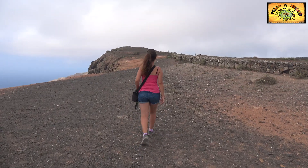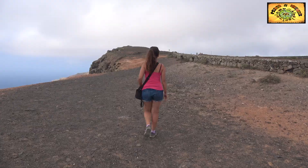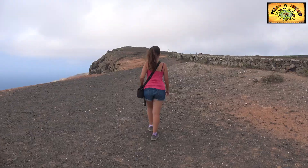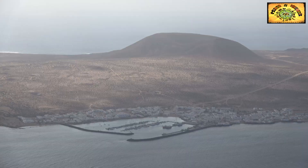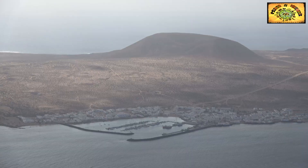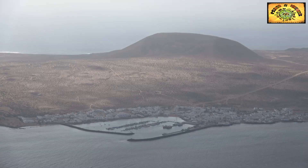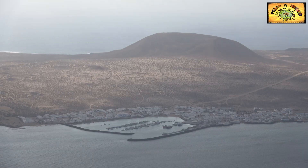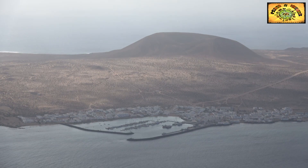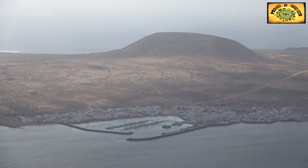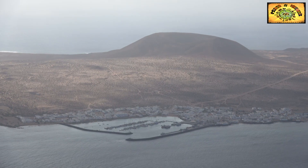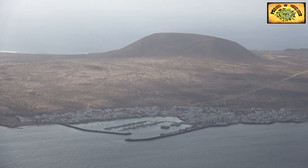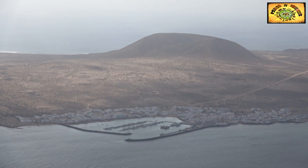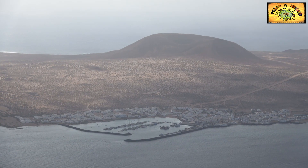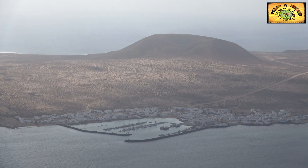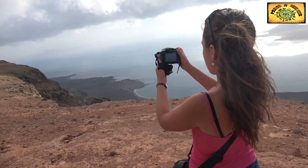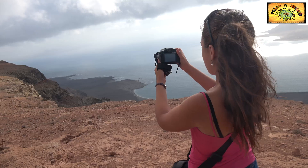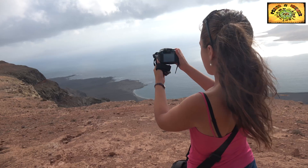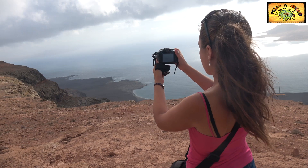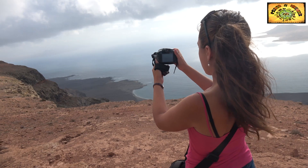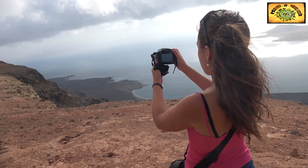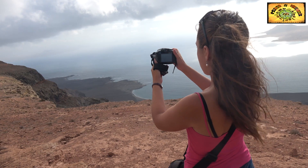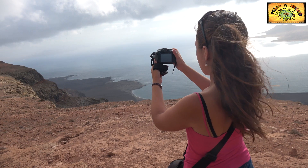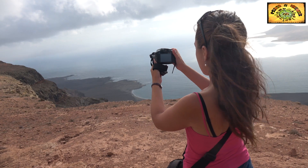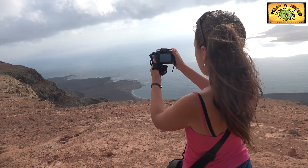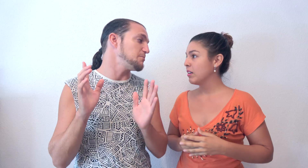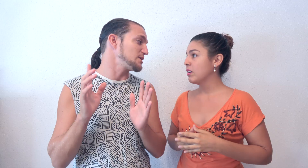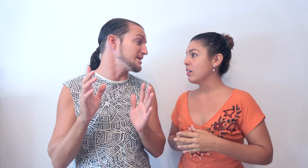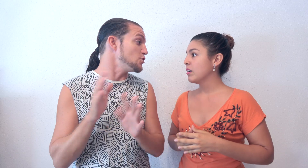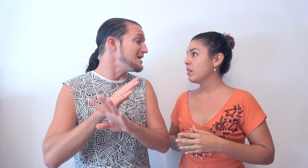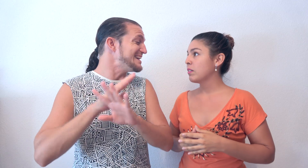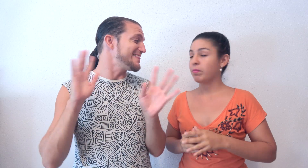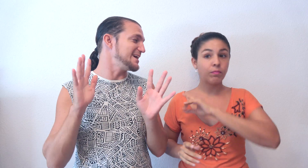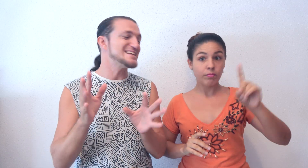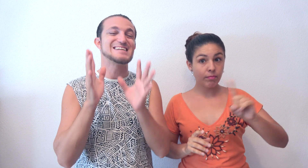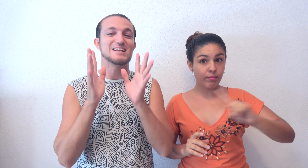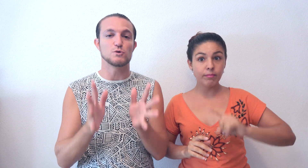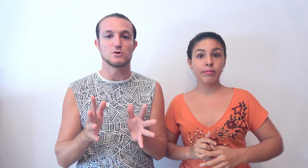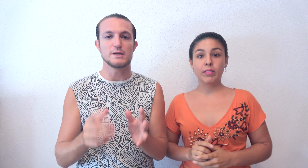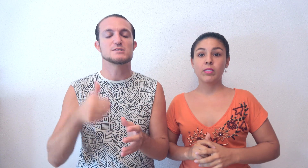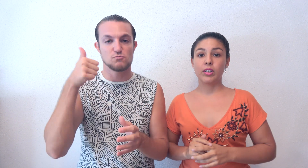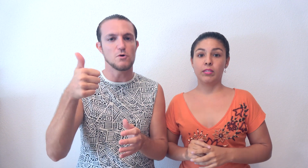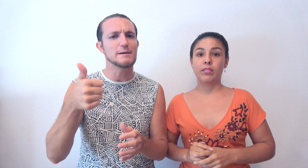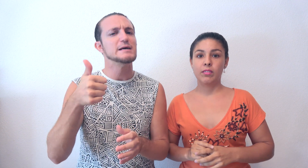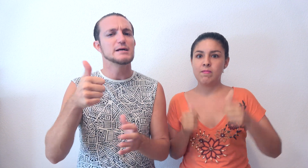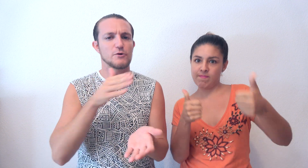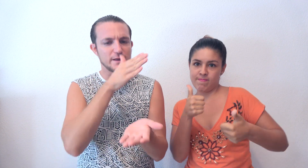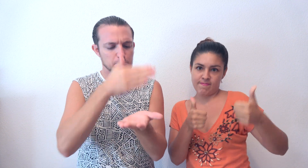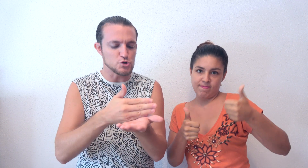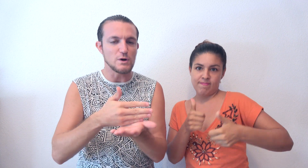de la Lanzarote es como un río. Y por se llama así. Y hay que decir una cosa importante. No vale nada. Es gratuito, ¿eh? Eso mola que no hayan puesto una